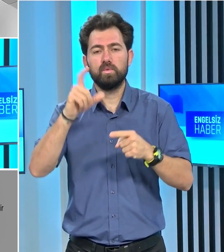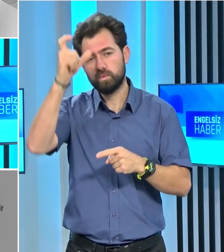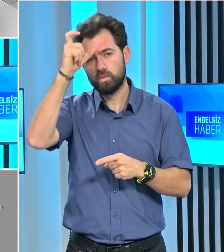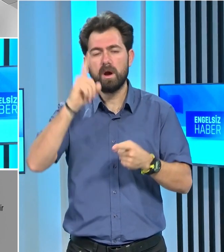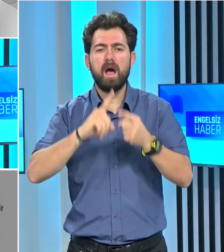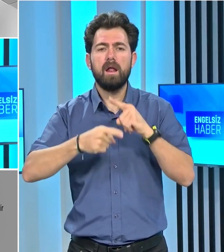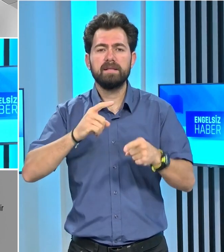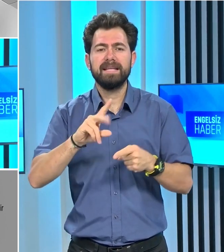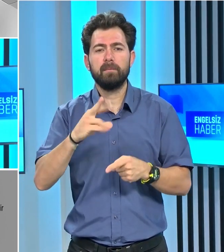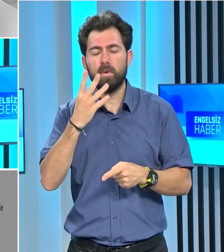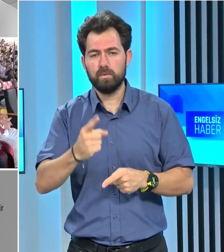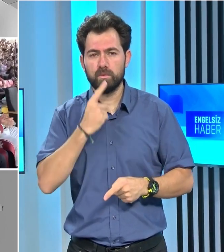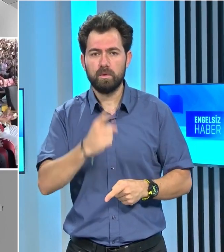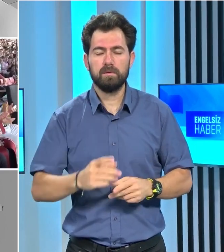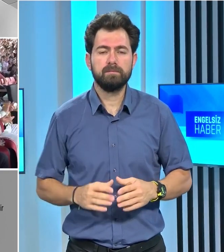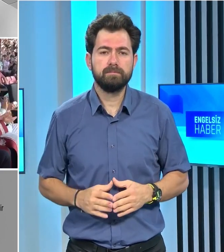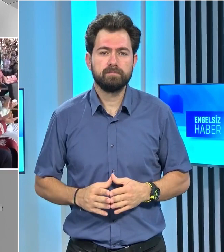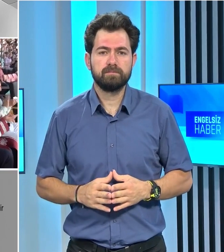kalesi olduğuna dikkat çekti.